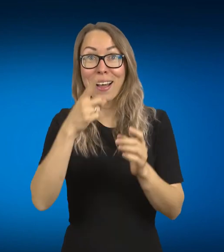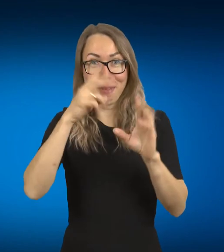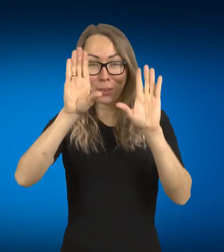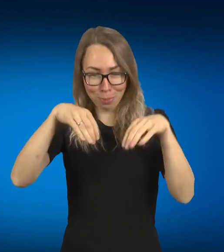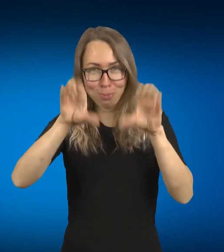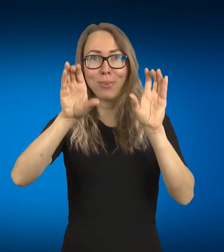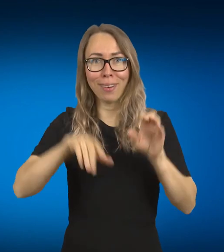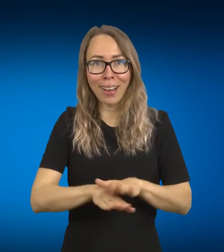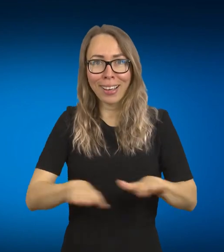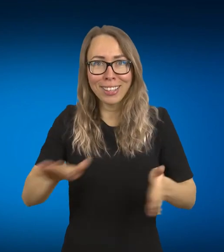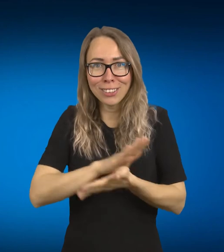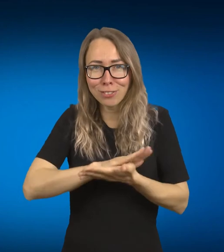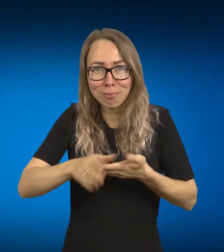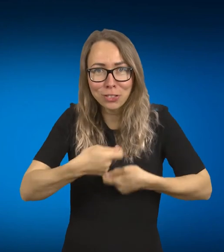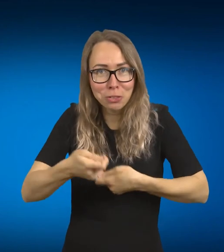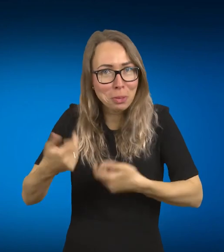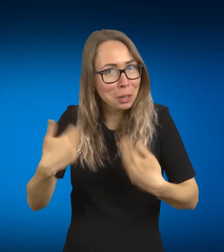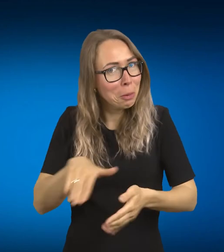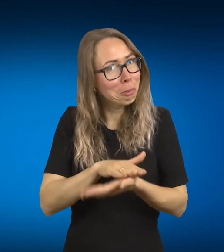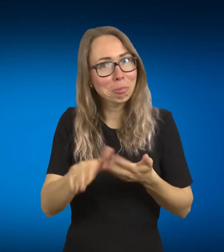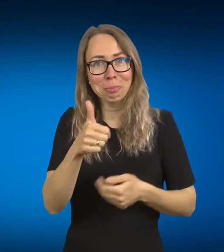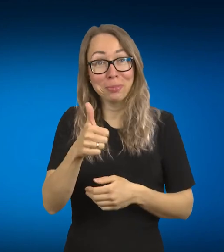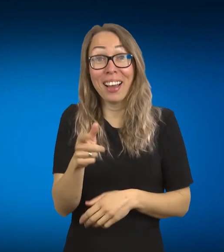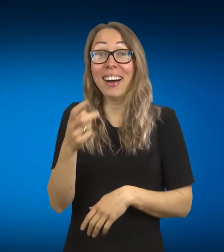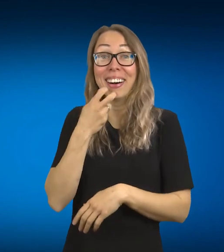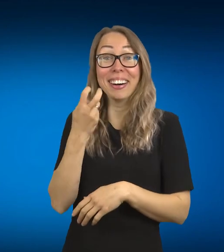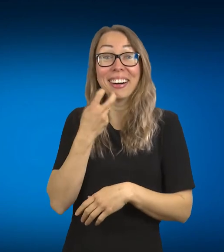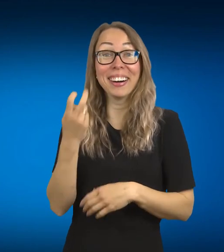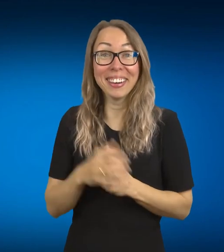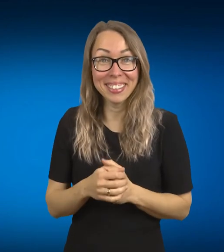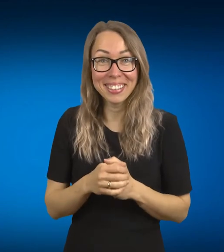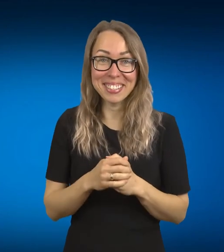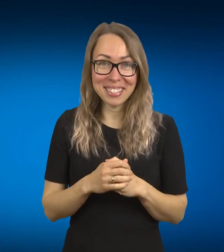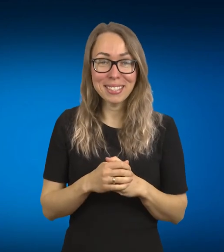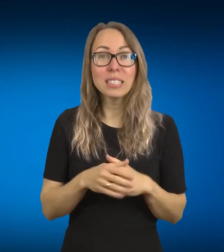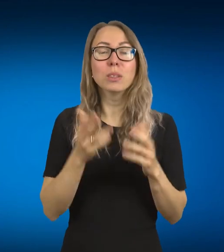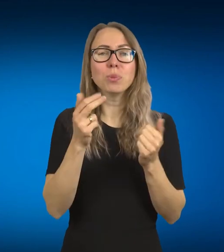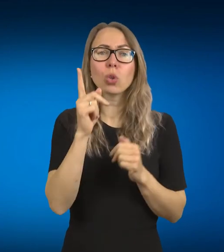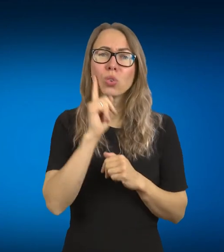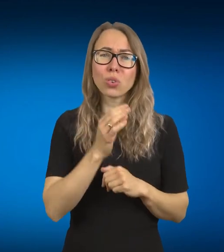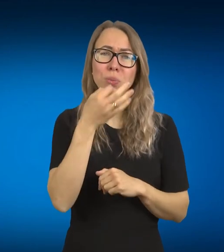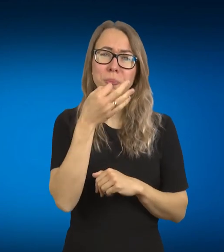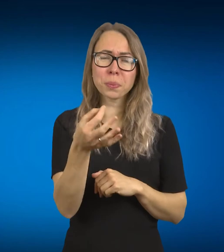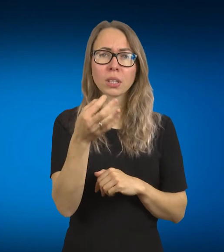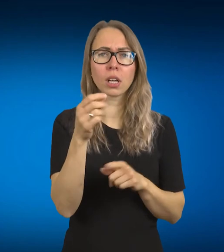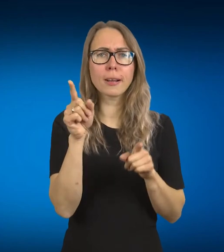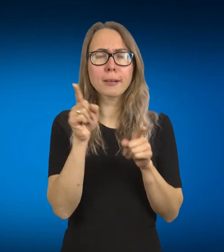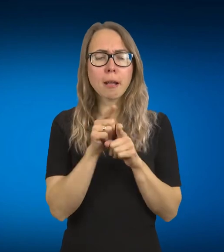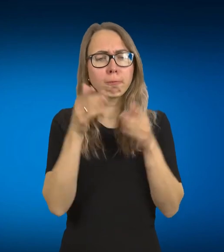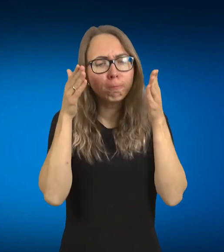Tai va, tai žodžiu, kad neapsiribokim vien tomis kalbomis, kurios mums yra pažįstamos ir